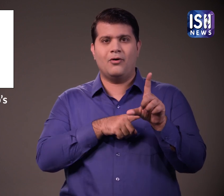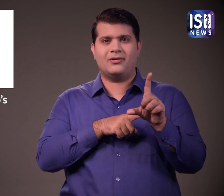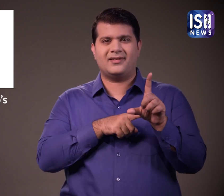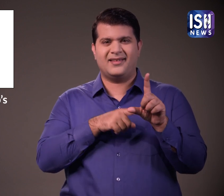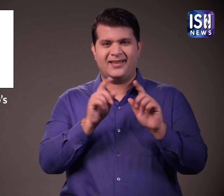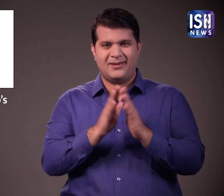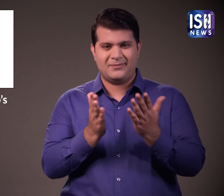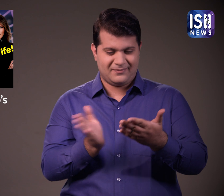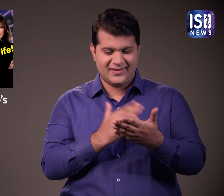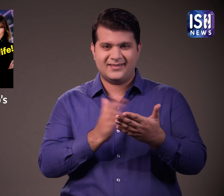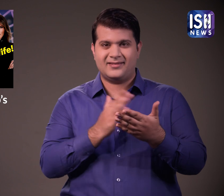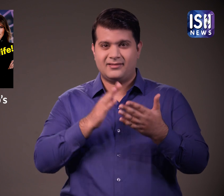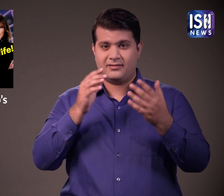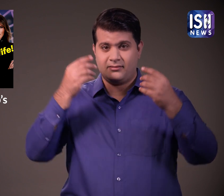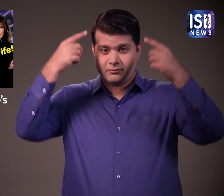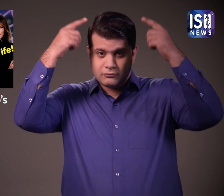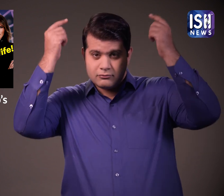साथ भी संबन था